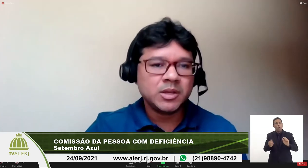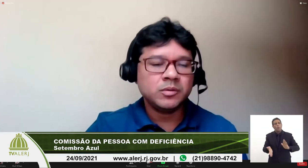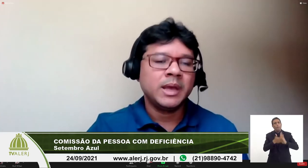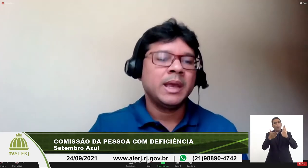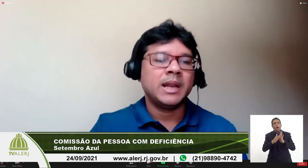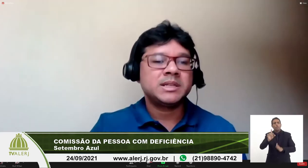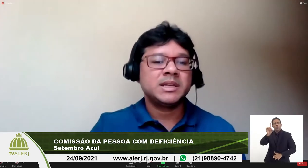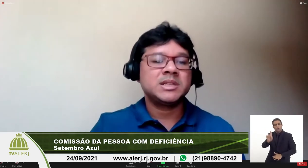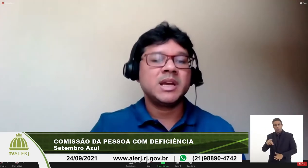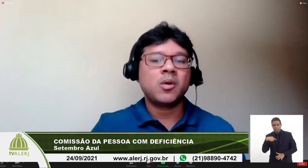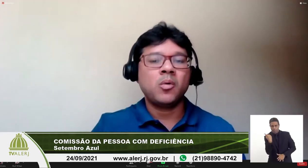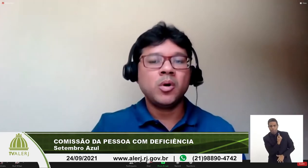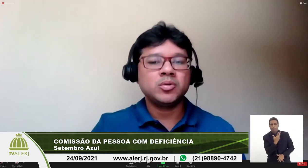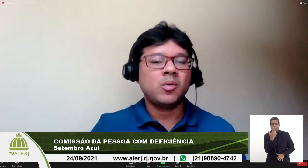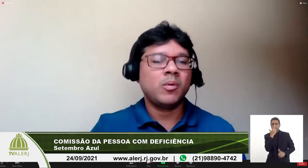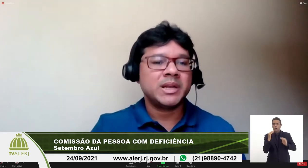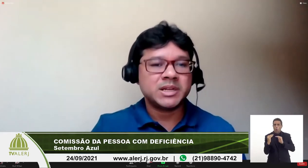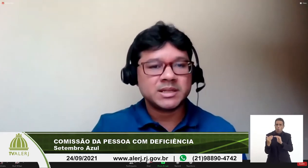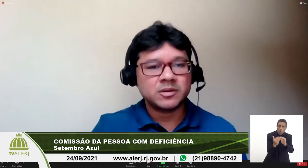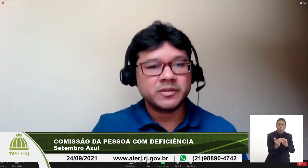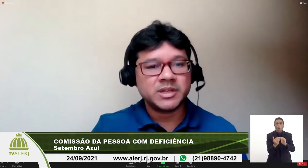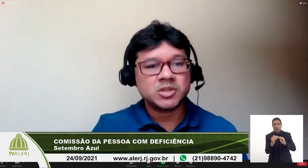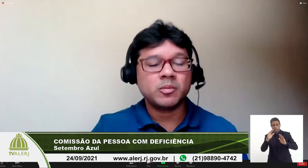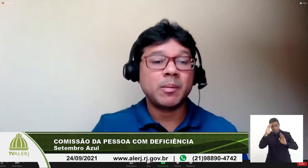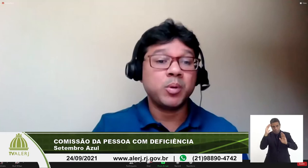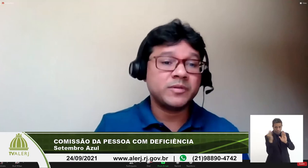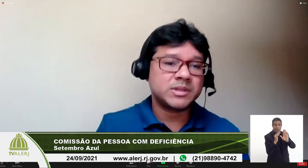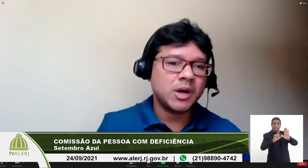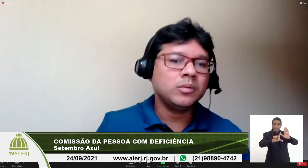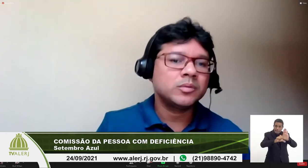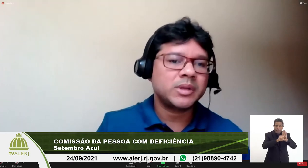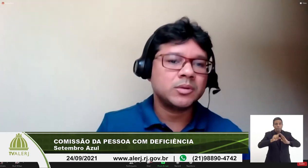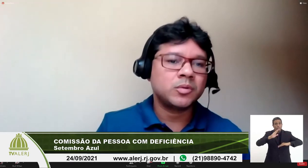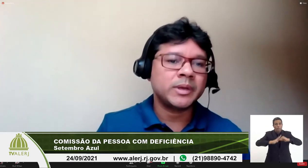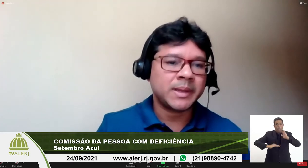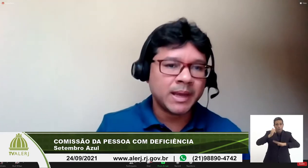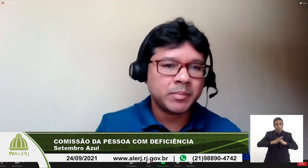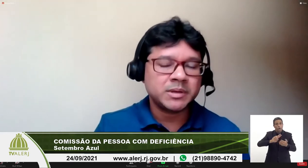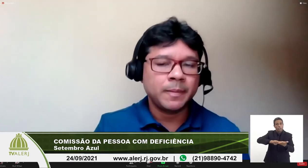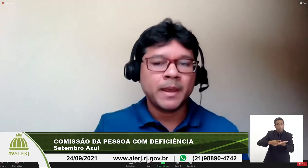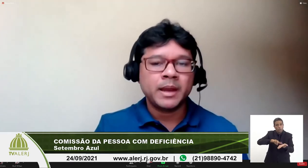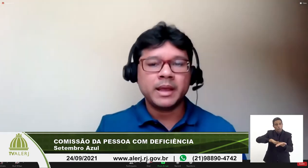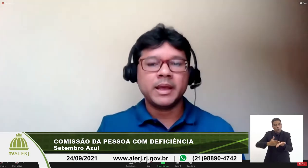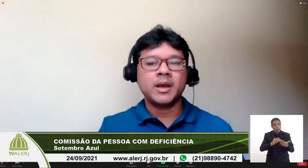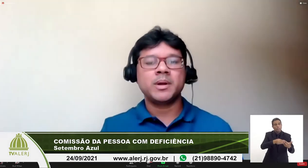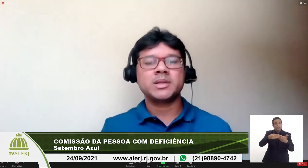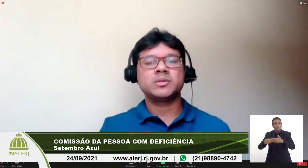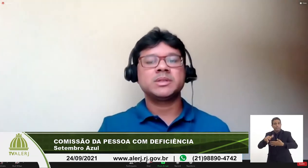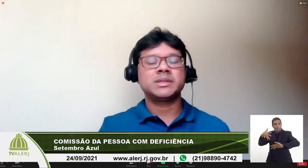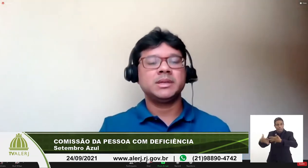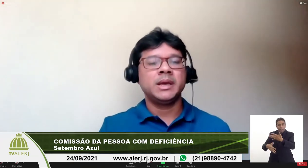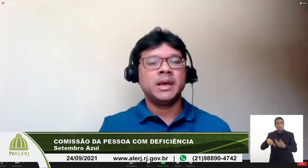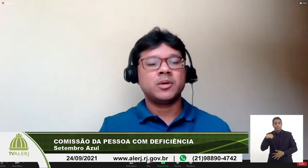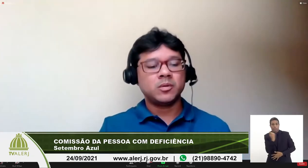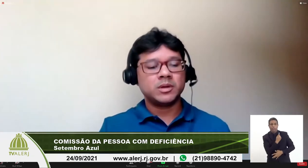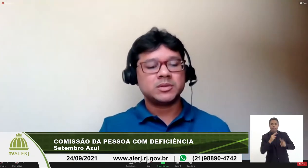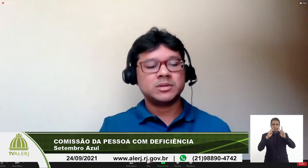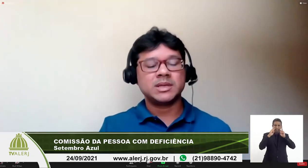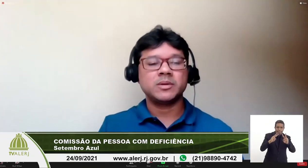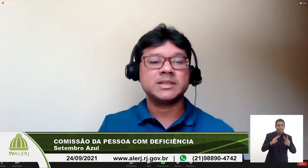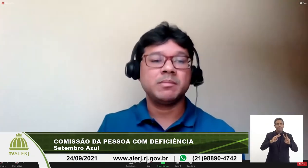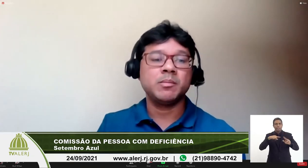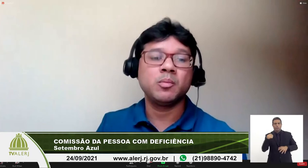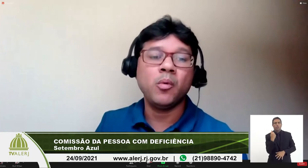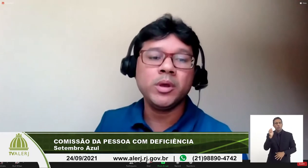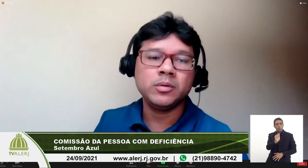esse direito ele esteja de acordo com a legislação vigente sobre a profissão do tradutor intérprete é uma das coisas que nós enquanto